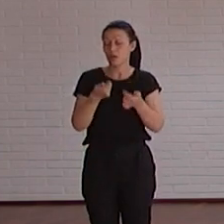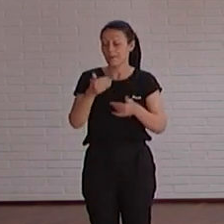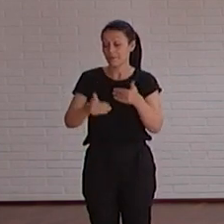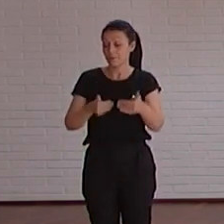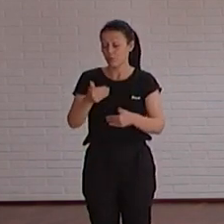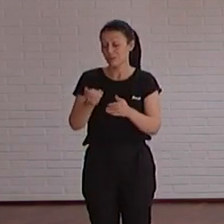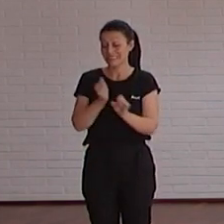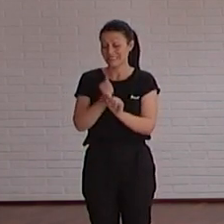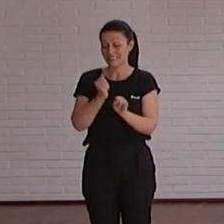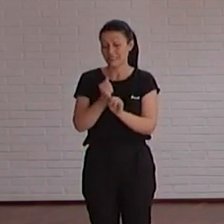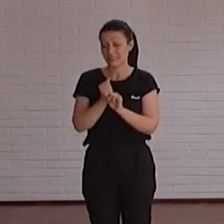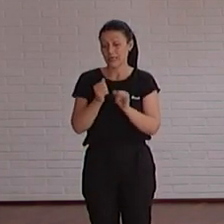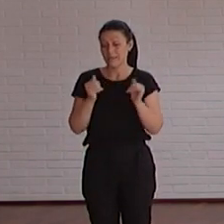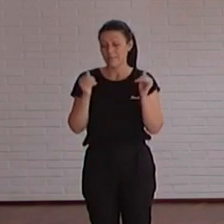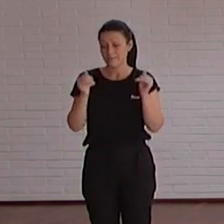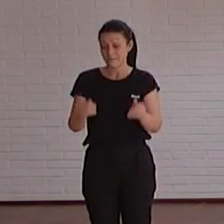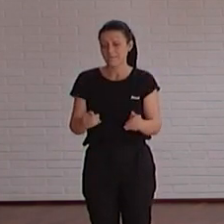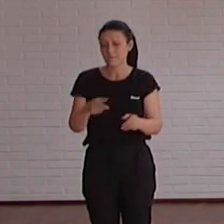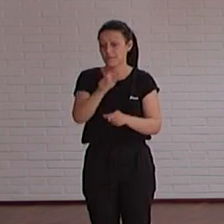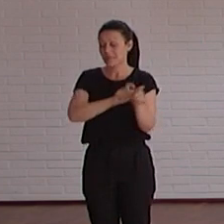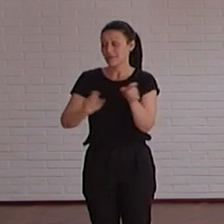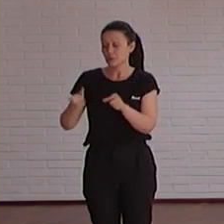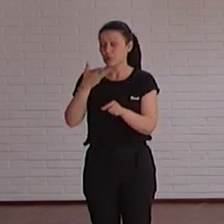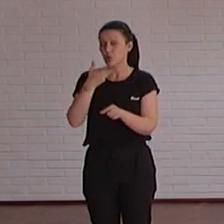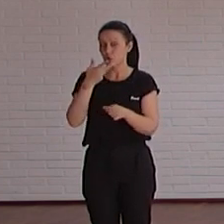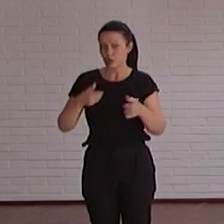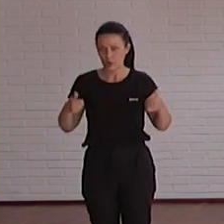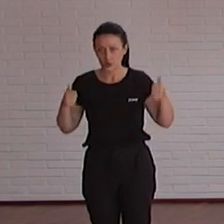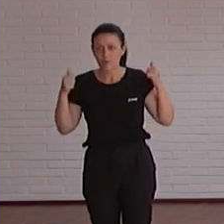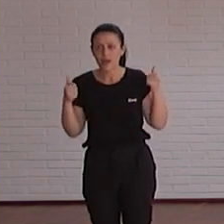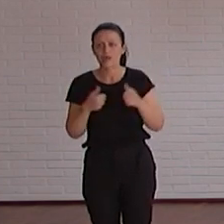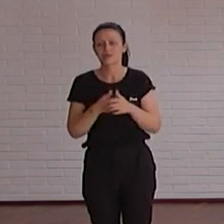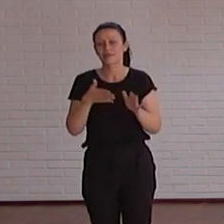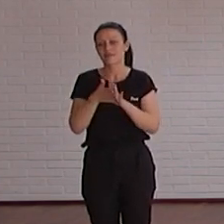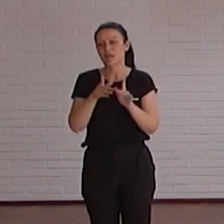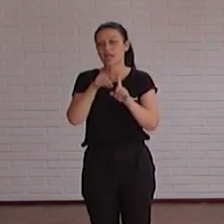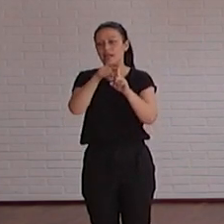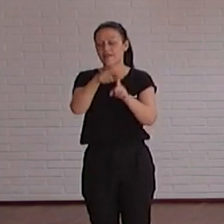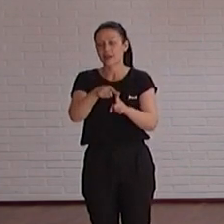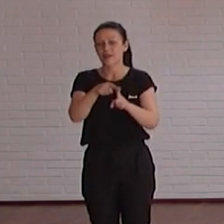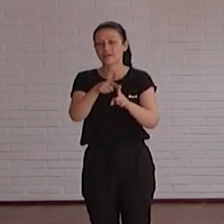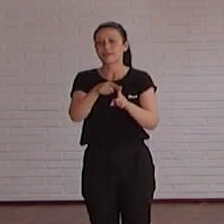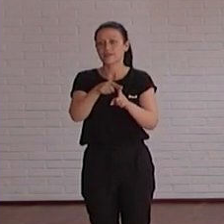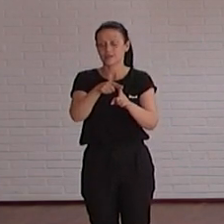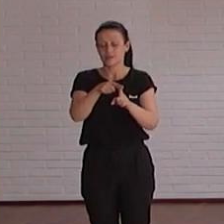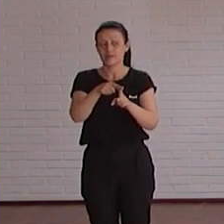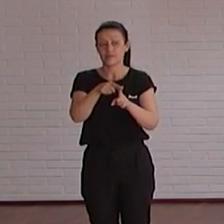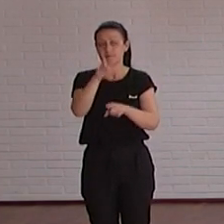esa labor de que la gente lo vaya conociendo de que nos tomen como referentes de que acudan a las fuentes